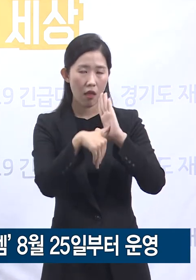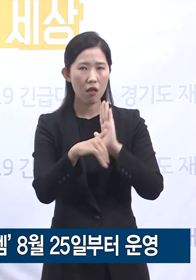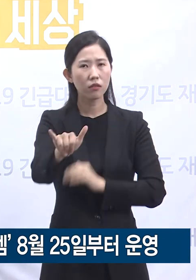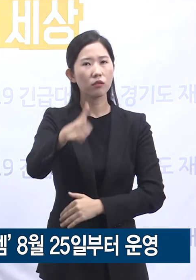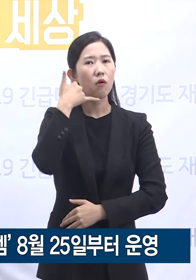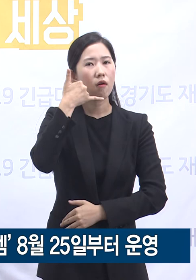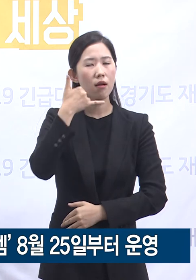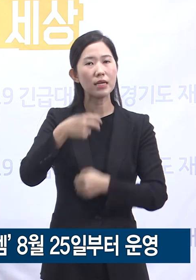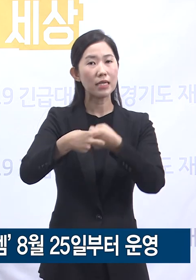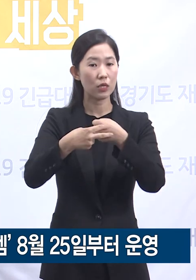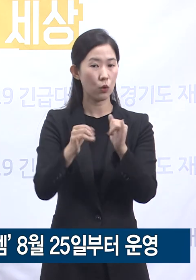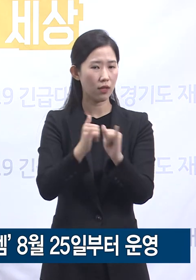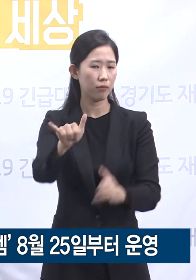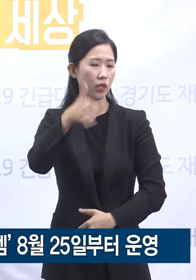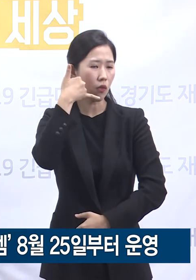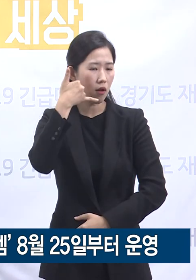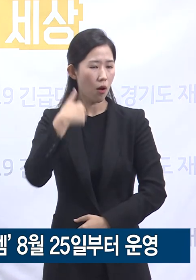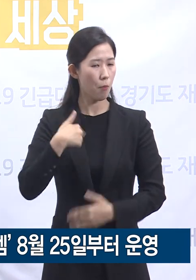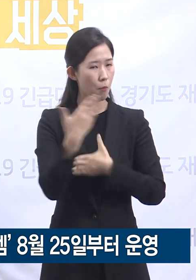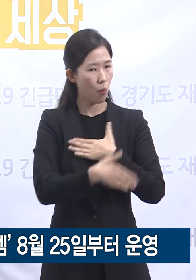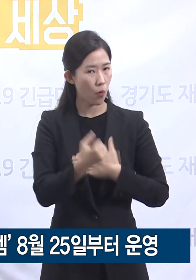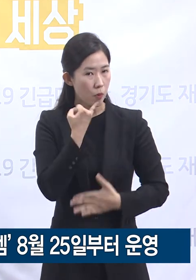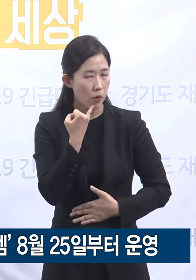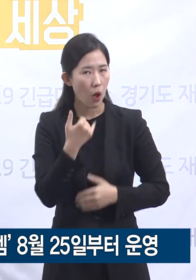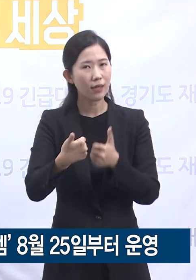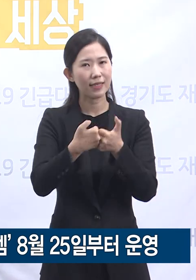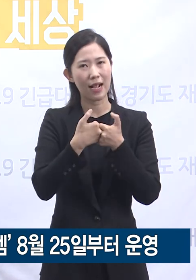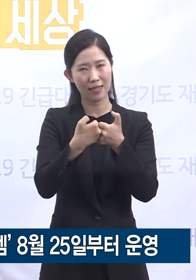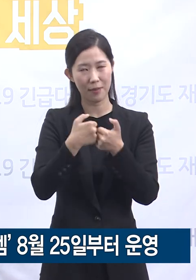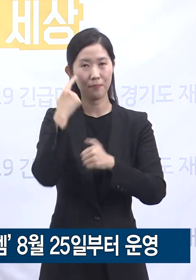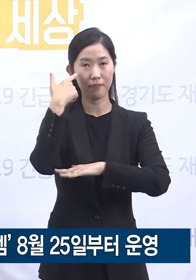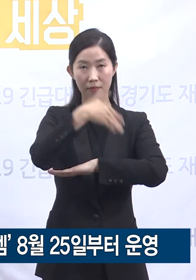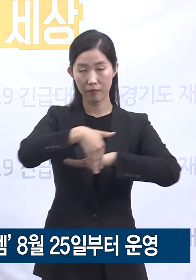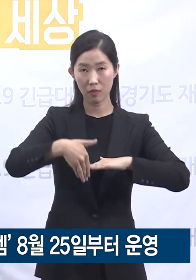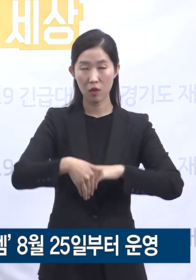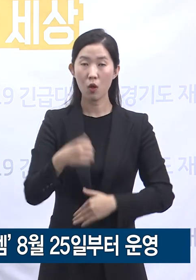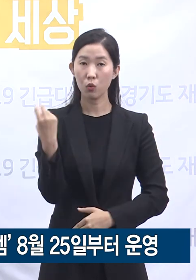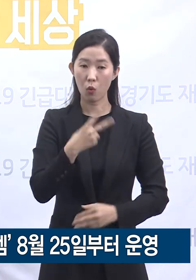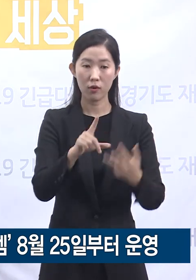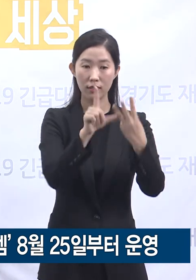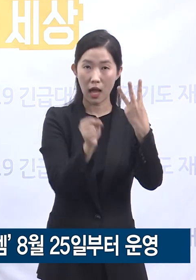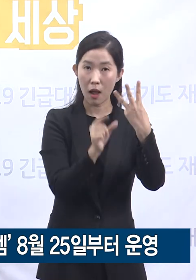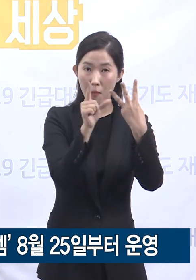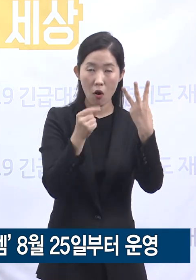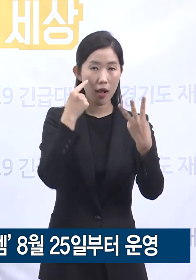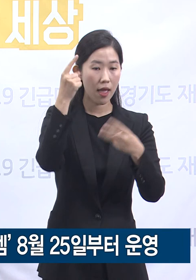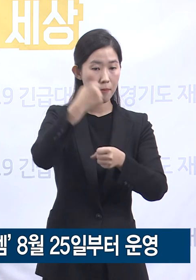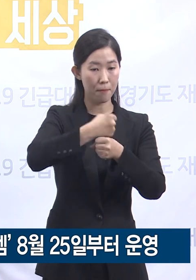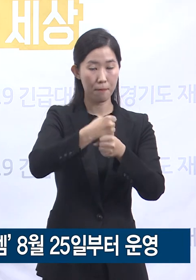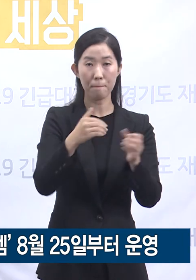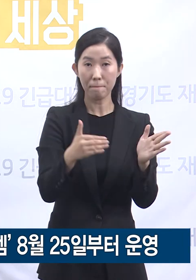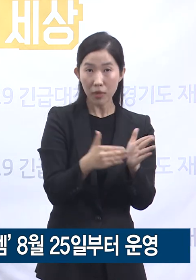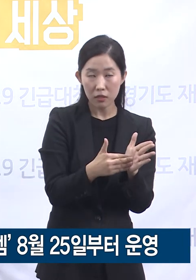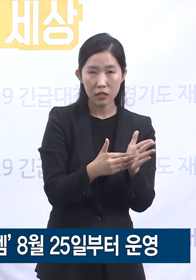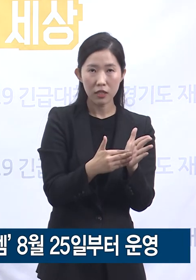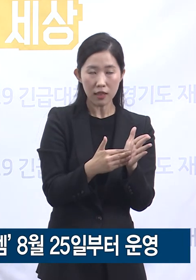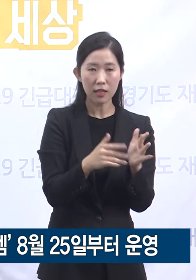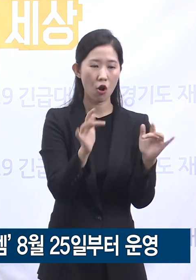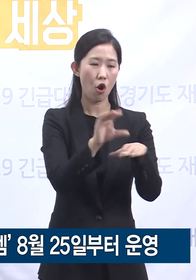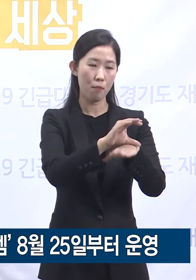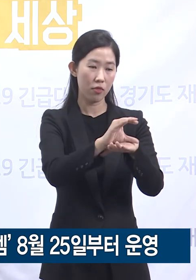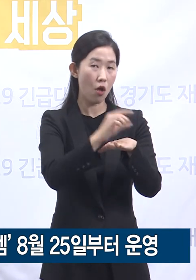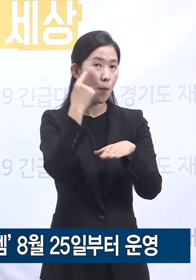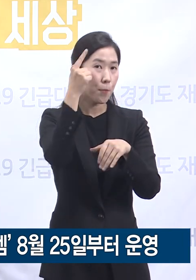설계 중이고 이미 지난 3월에 개발해 둔 전산 플랫폼을 활용하여 데이터베이스로 관리할 계획입니다.